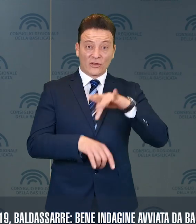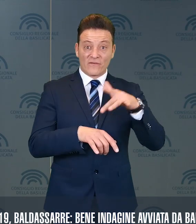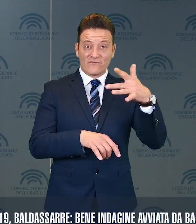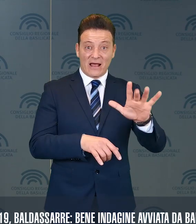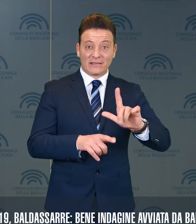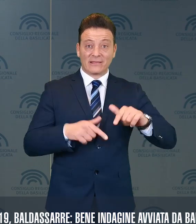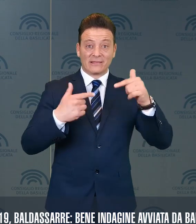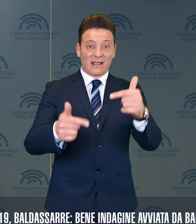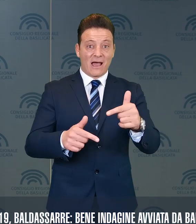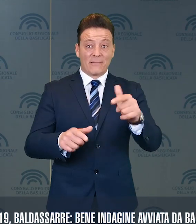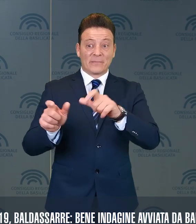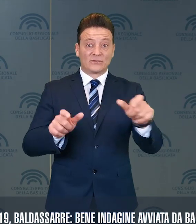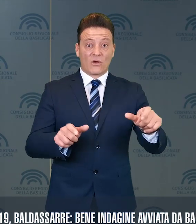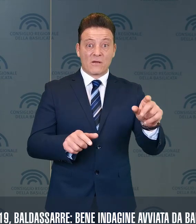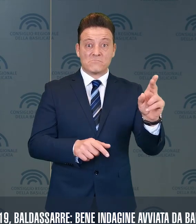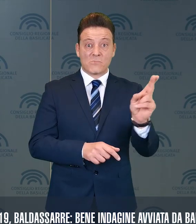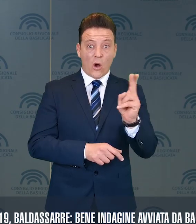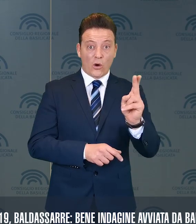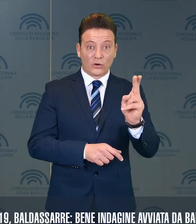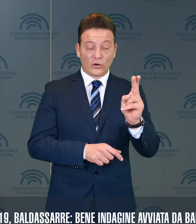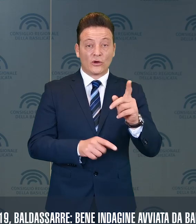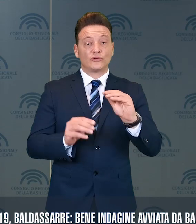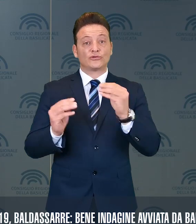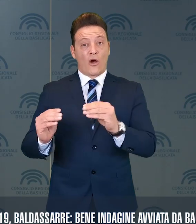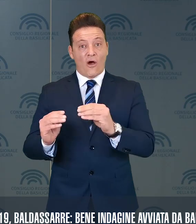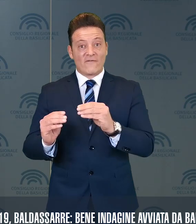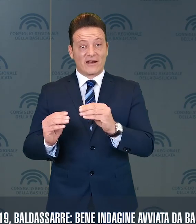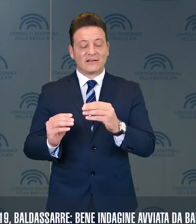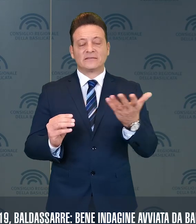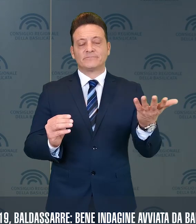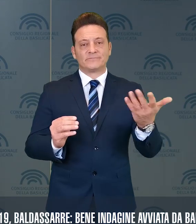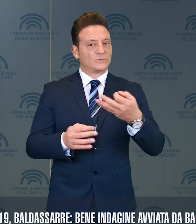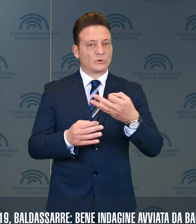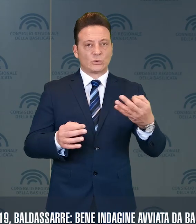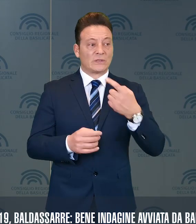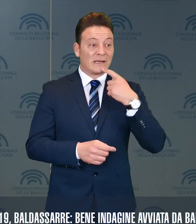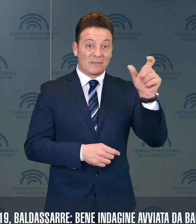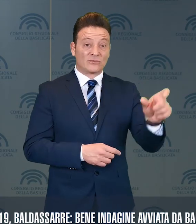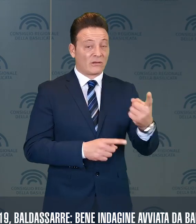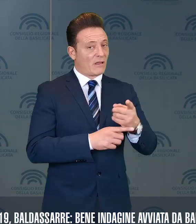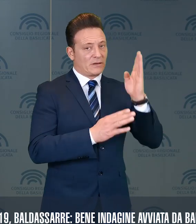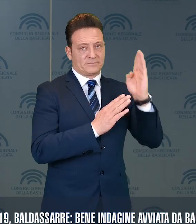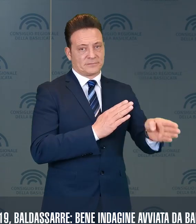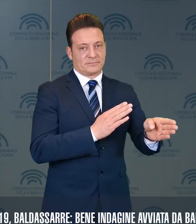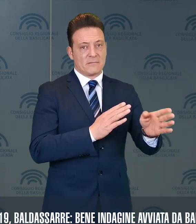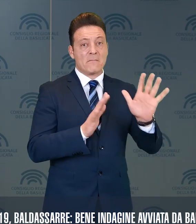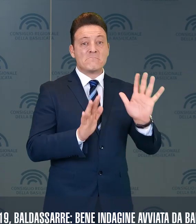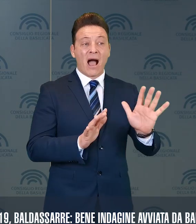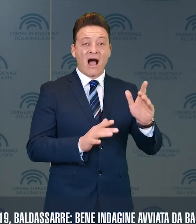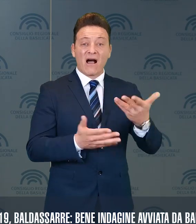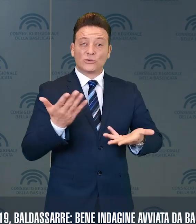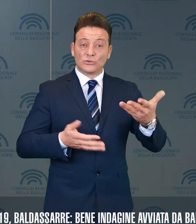causato la perdita di persone giovani e meno giovani, è giusto che chi ha sbagliato paghi, ma venga